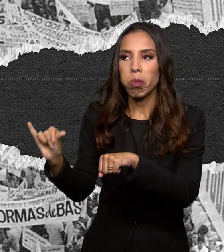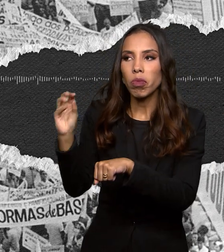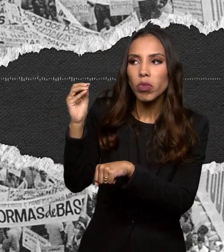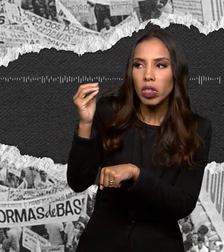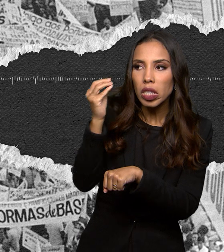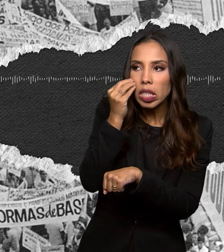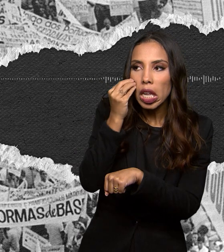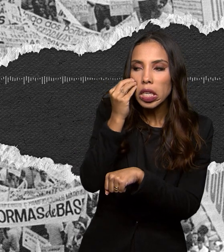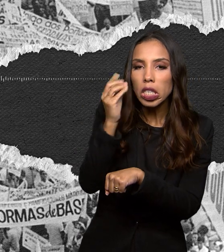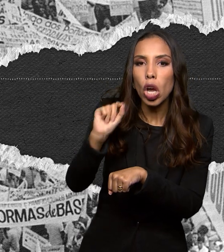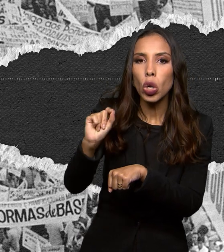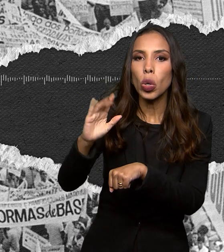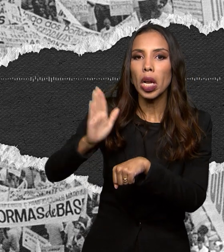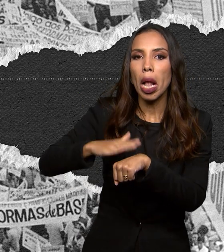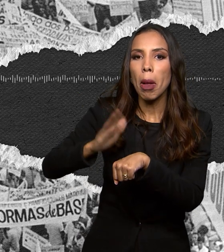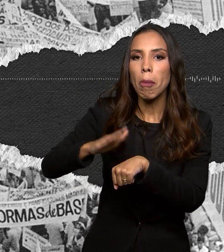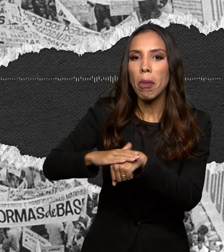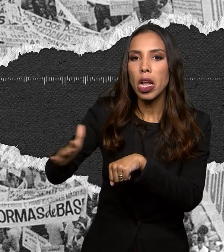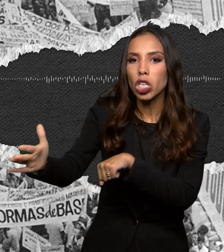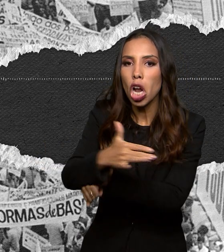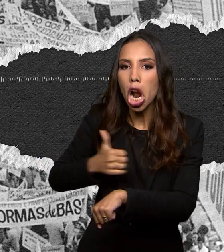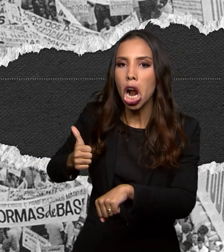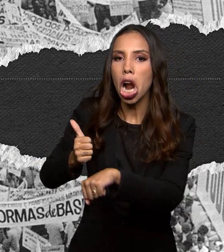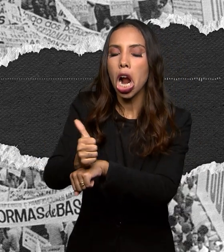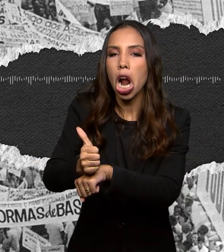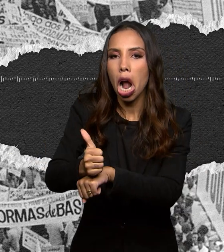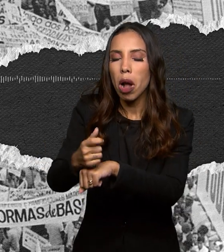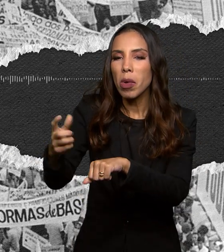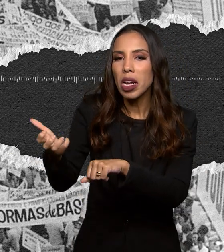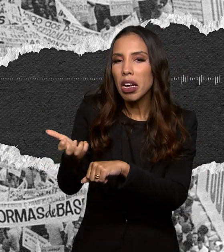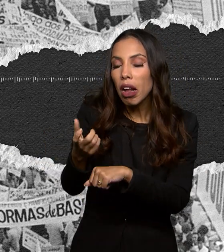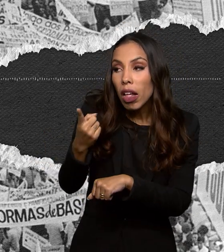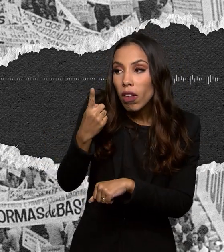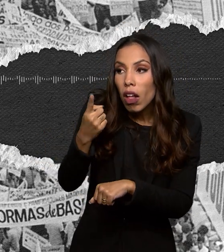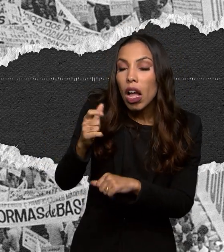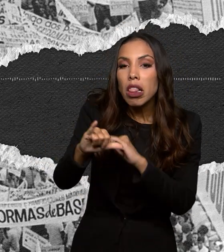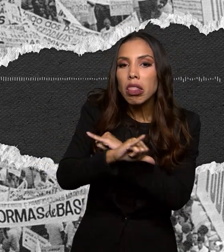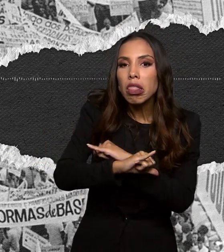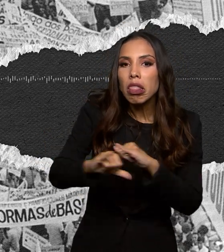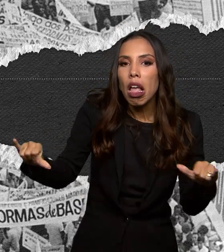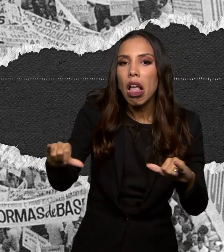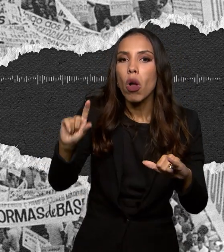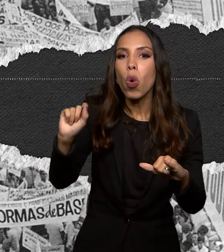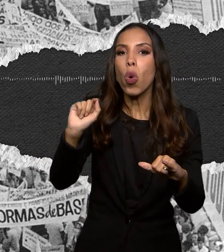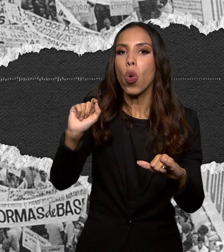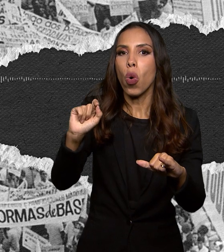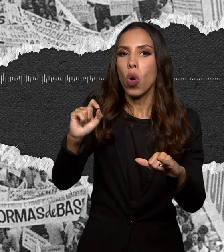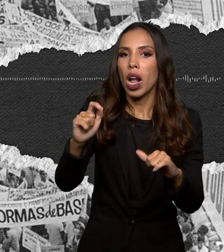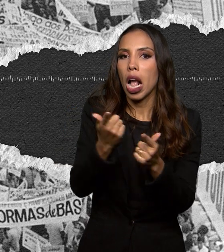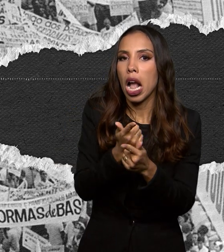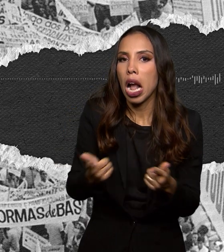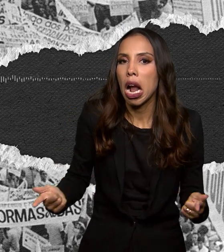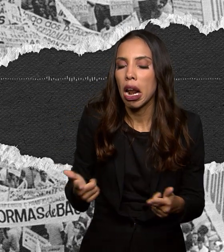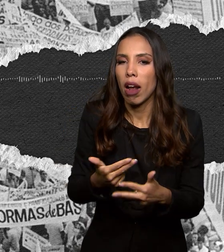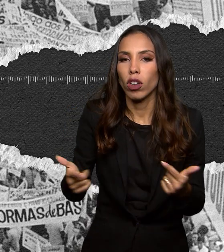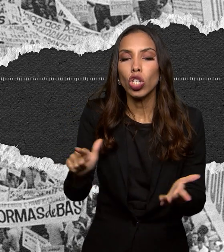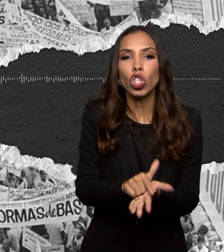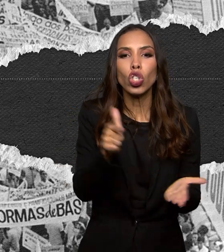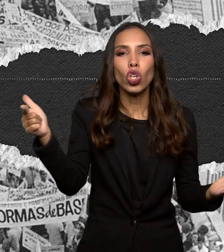13 na Guanabara, a pretexto de revanche, venha decretar o estado de sítio. Jornal do Brasil, 8 de março de